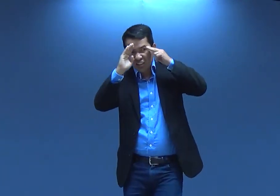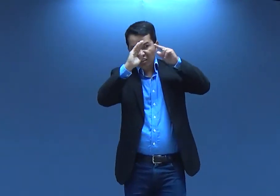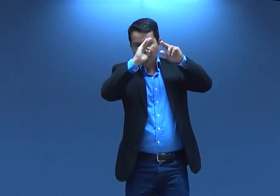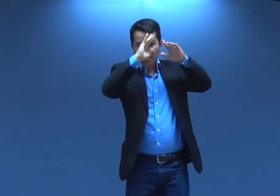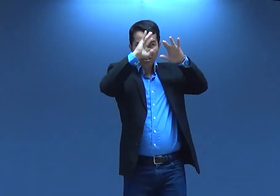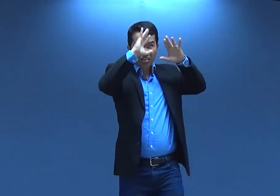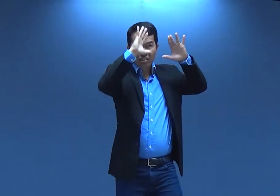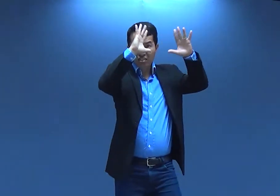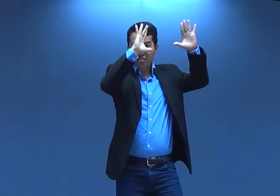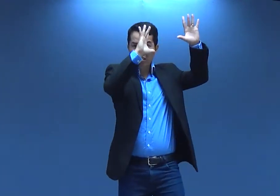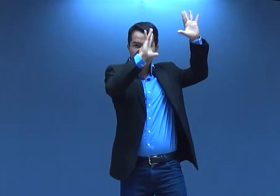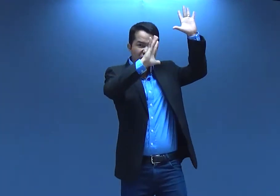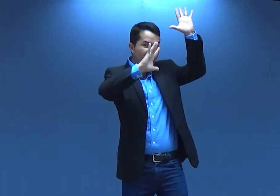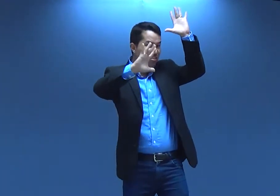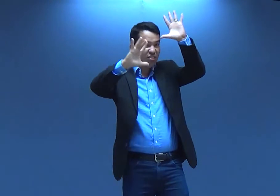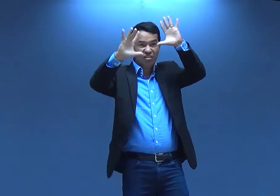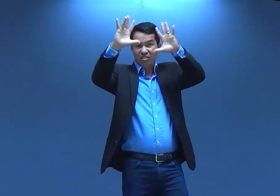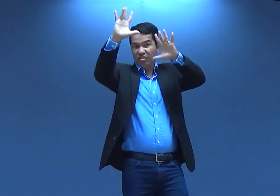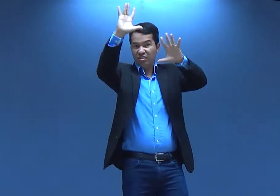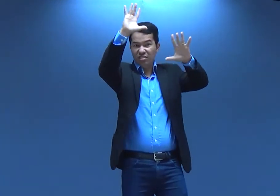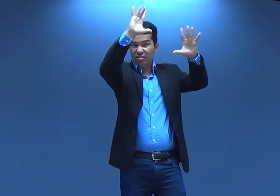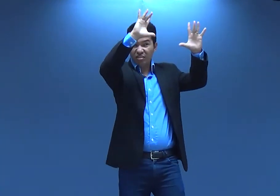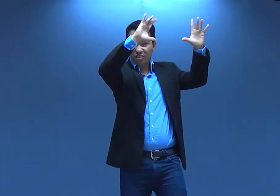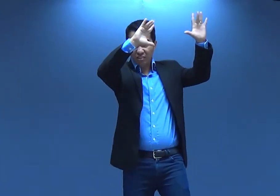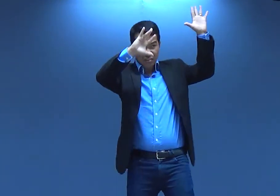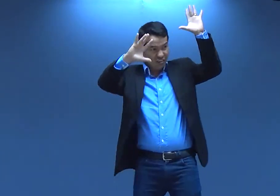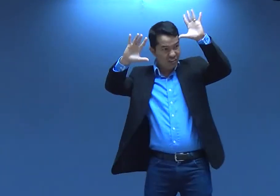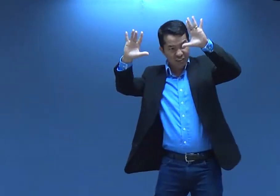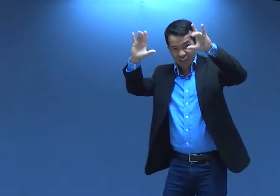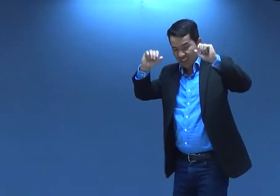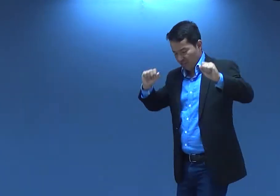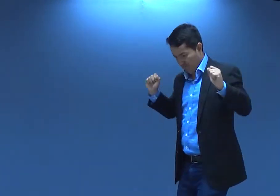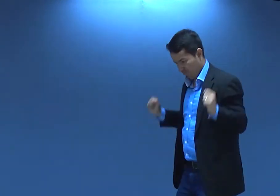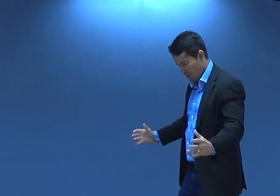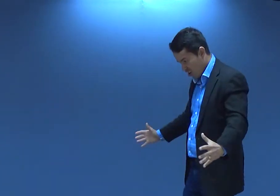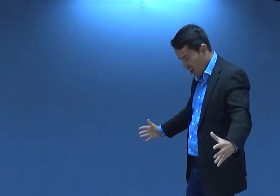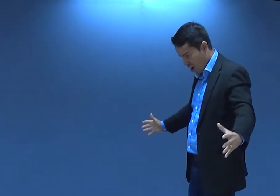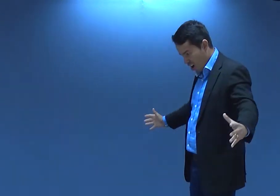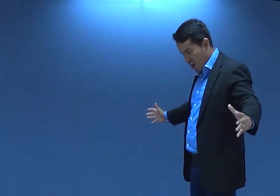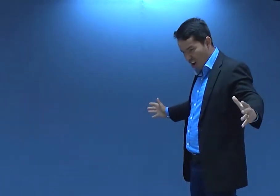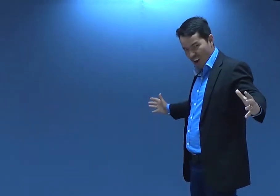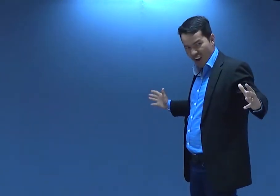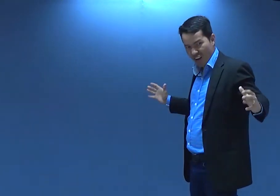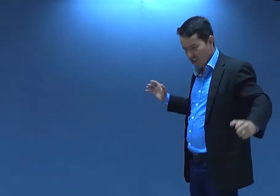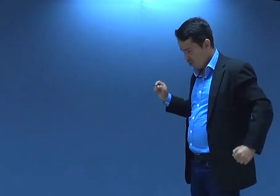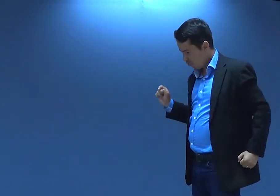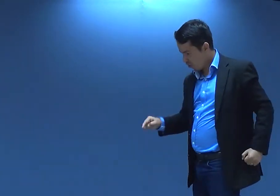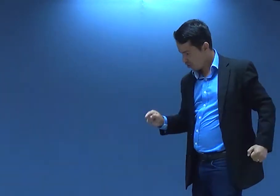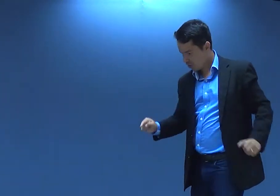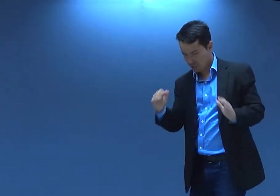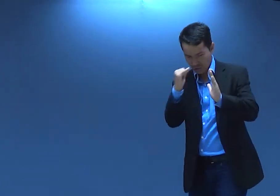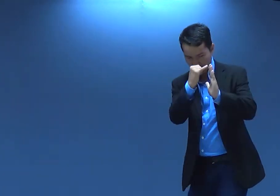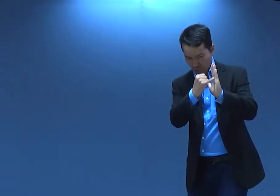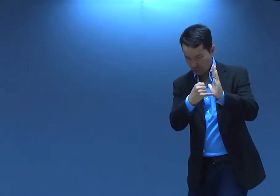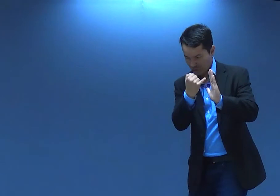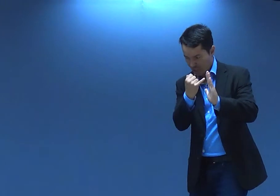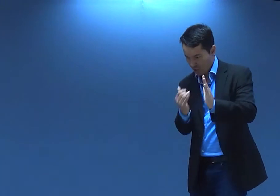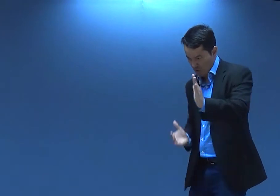ele tava dormindo, ele começou, parece que ele tem um sonho, uma revelação de Deus. E falou, você,